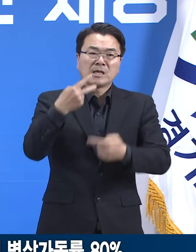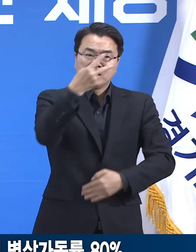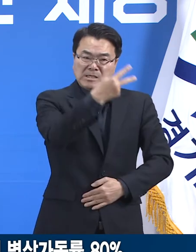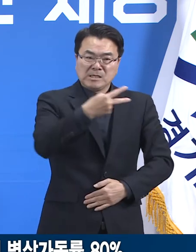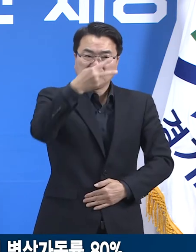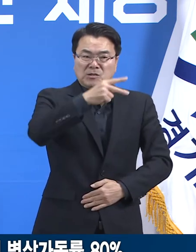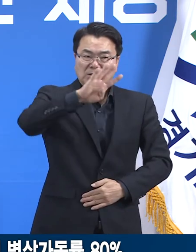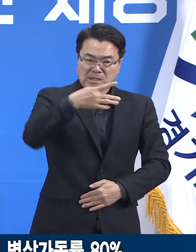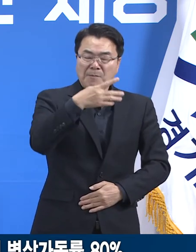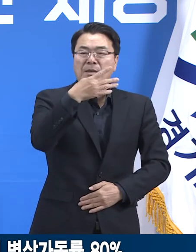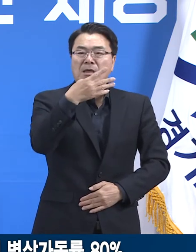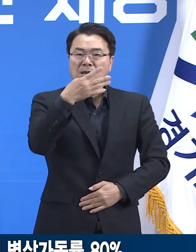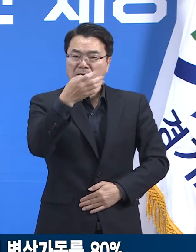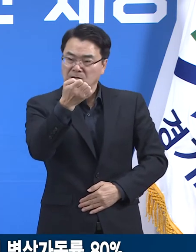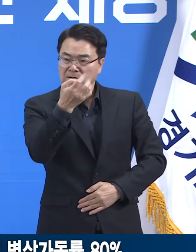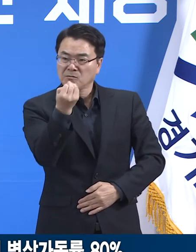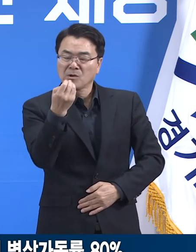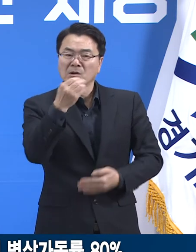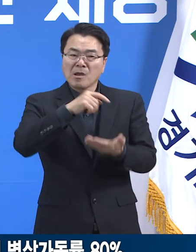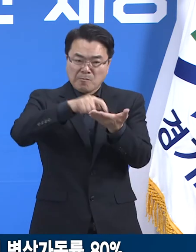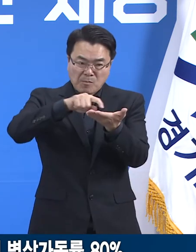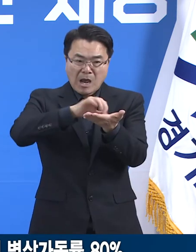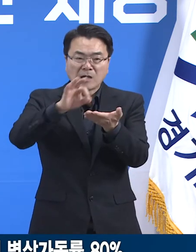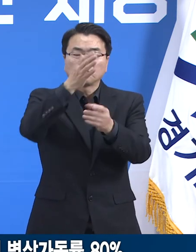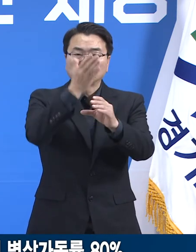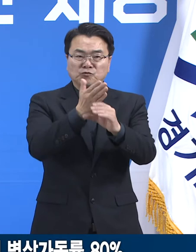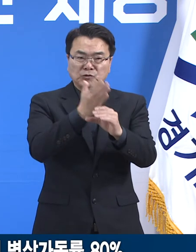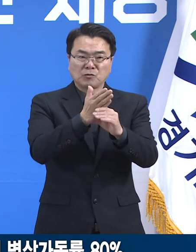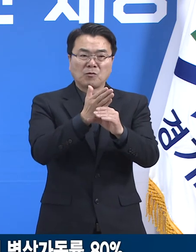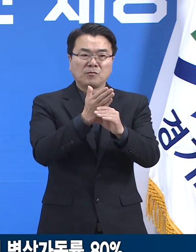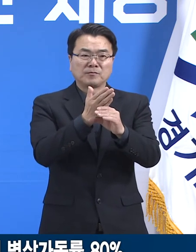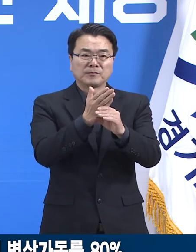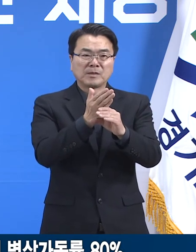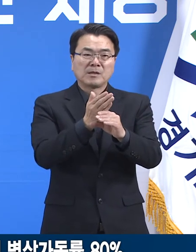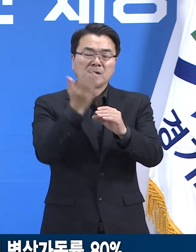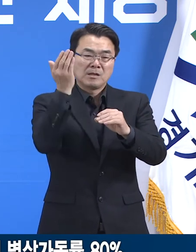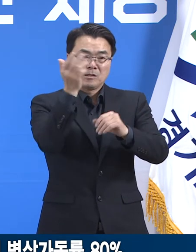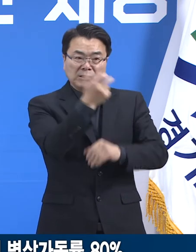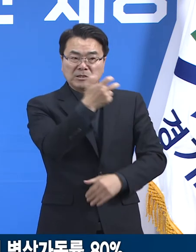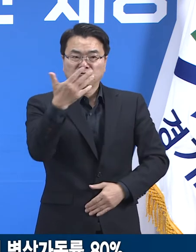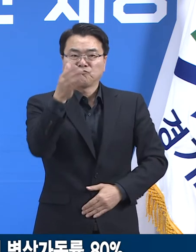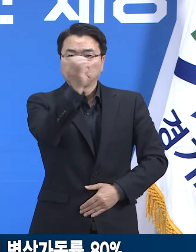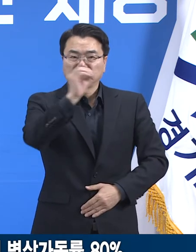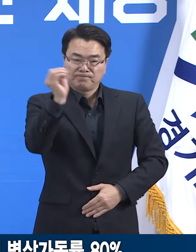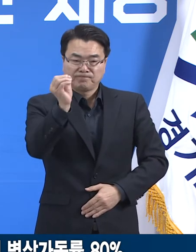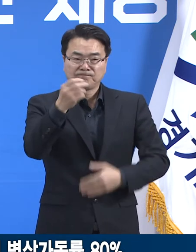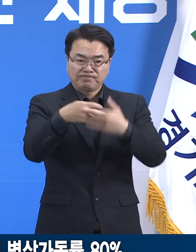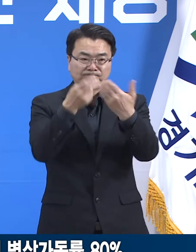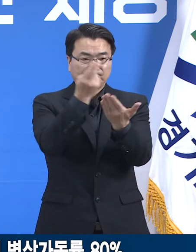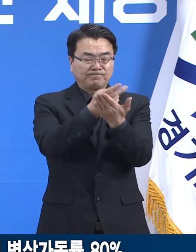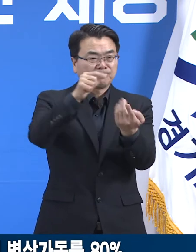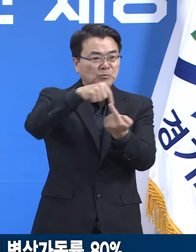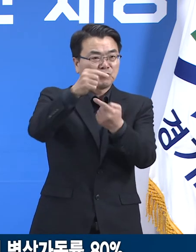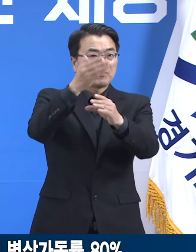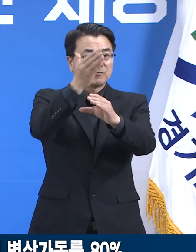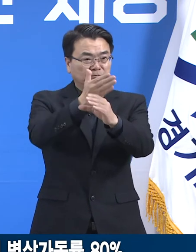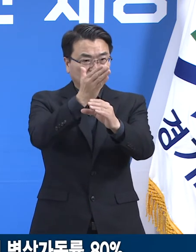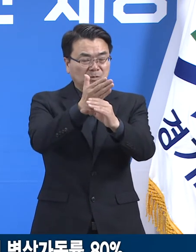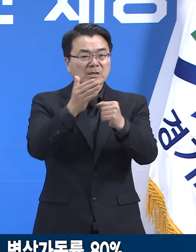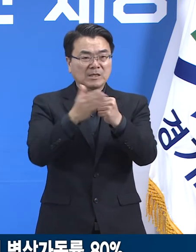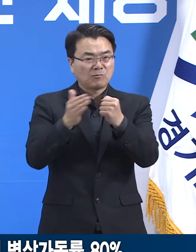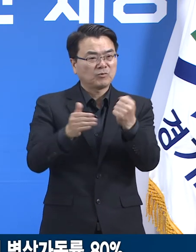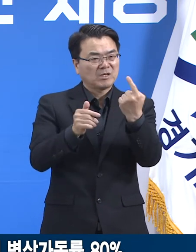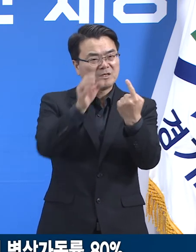,473병상으로 167병상 증가했으며 병상 가동률은 79%에서 80%로